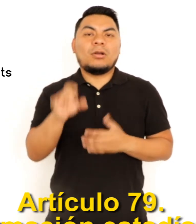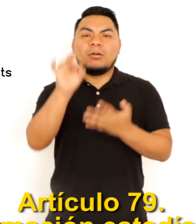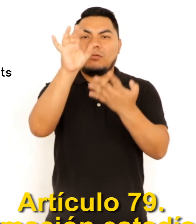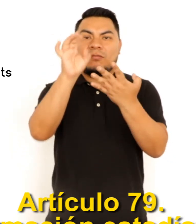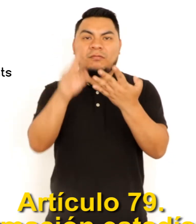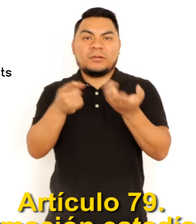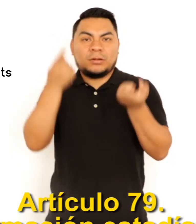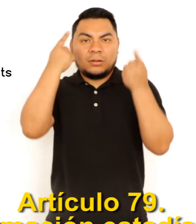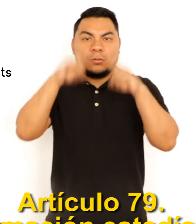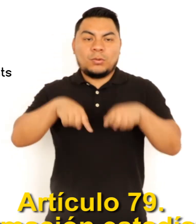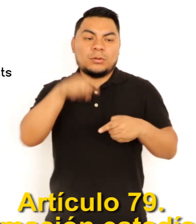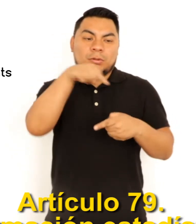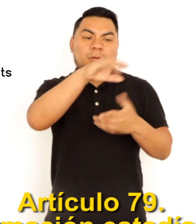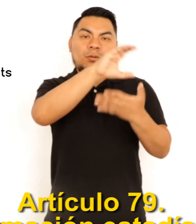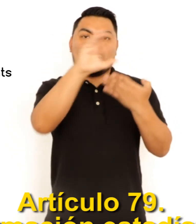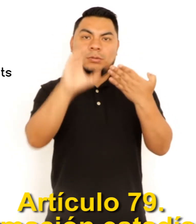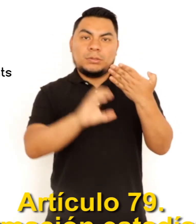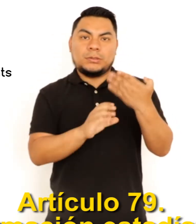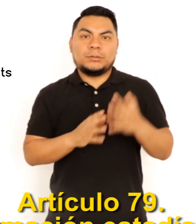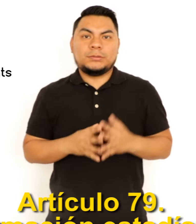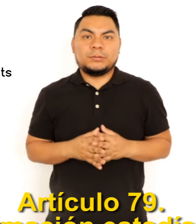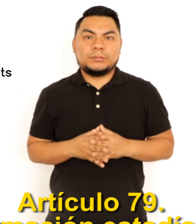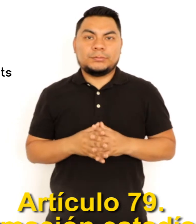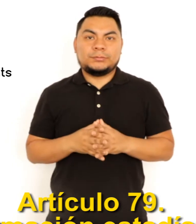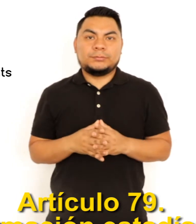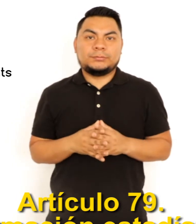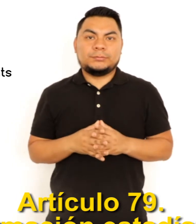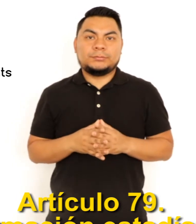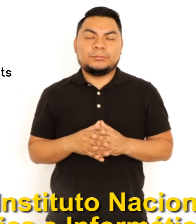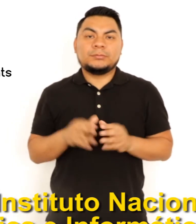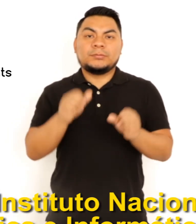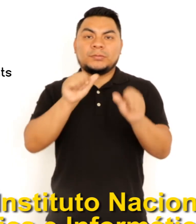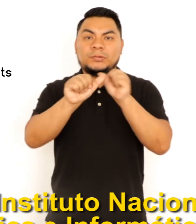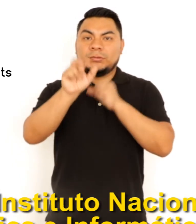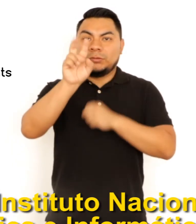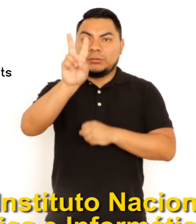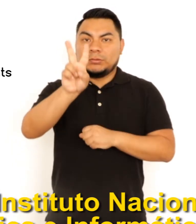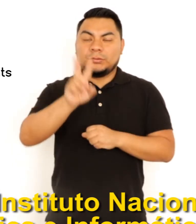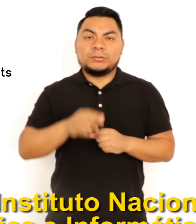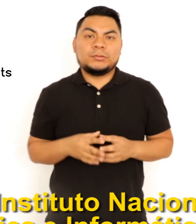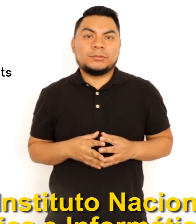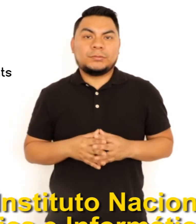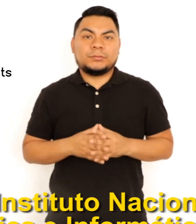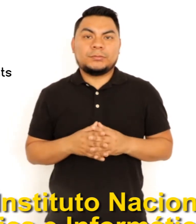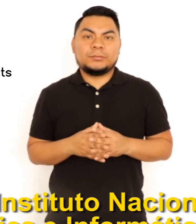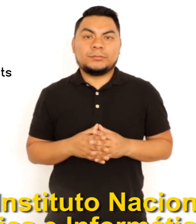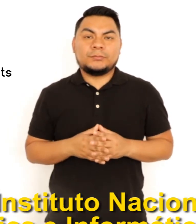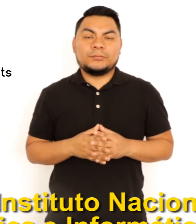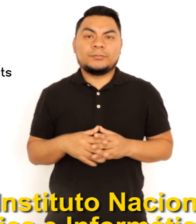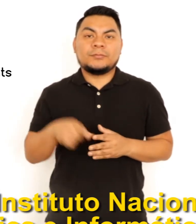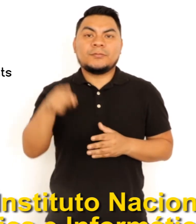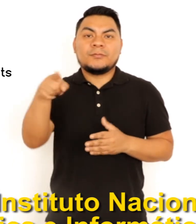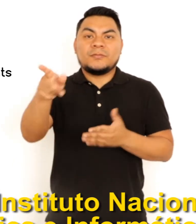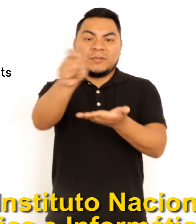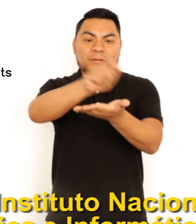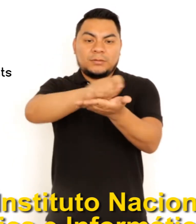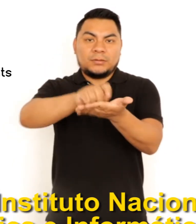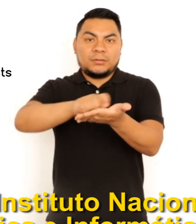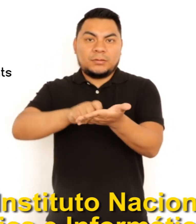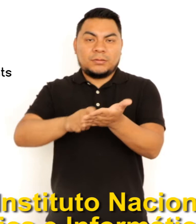INFORMACIÓN ESTADÍSTICA 1. El Instituto Nacional de Estadística